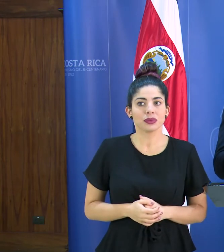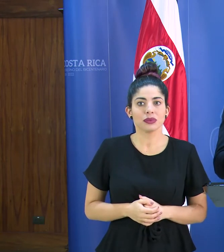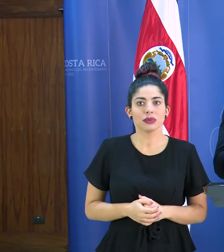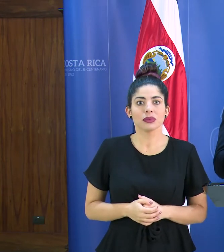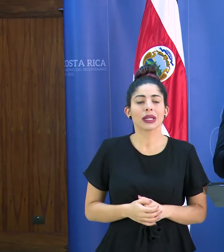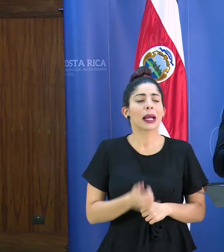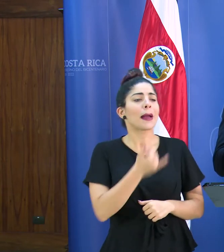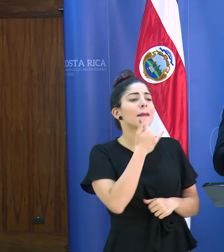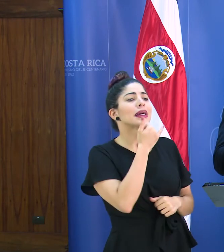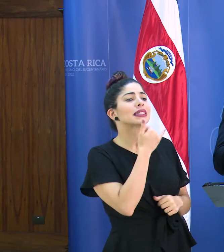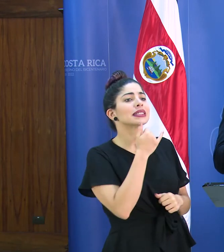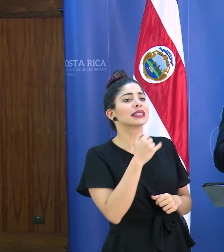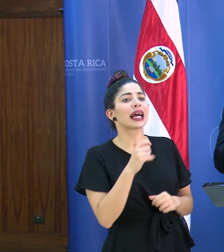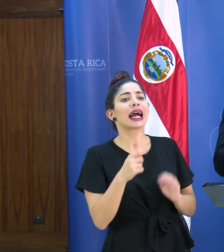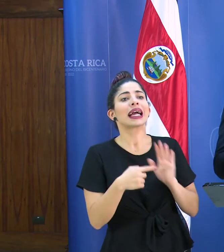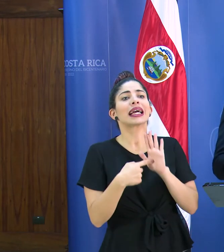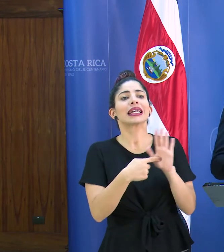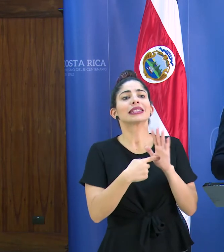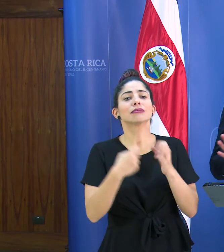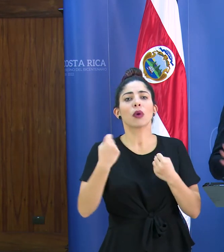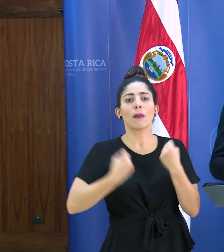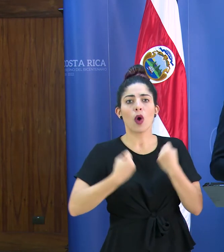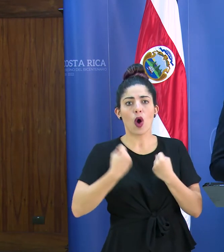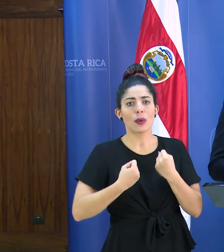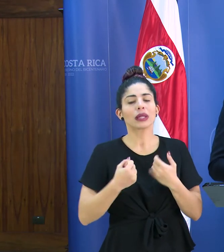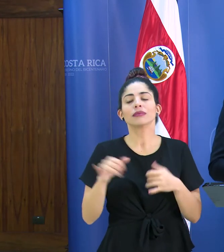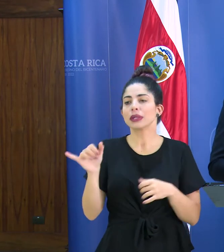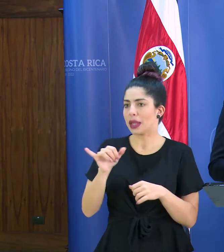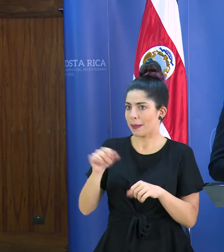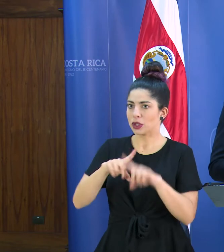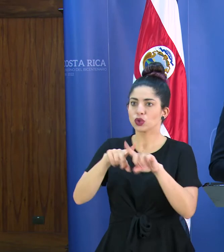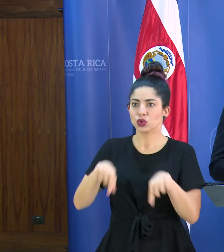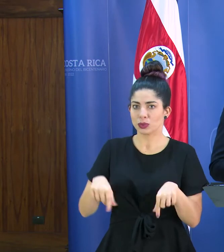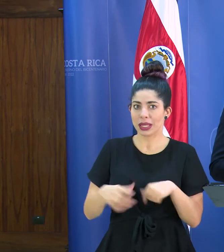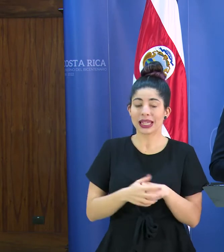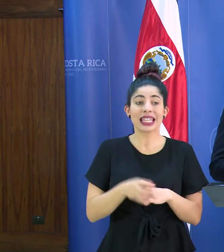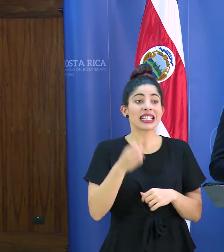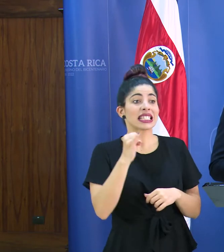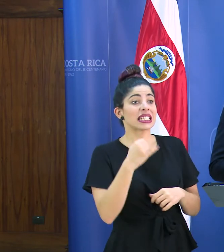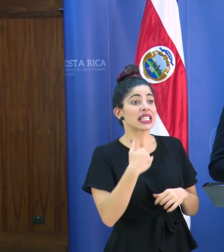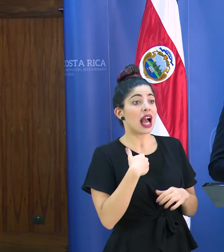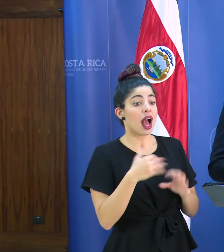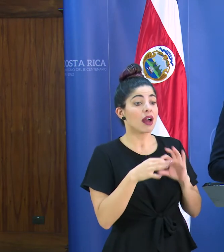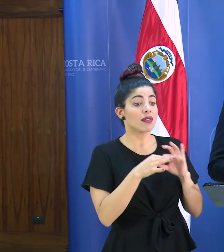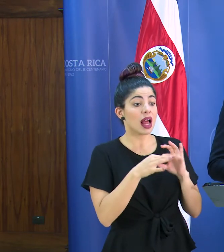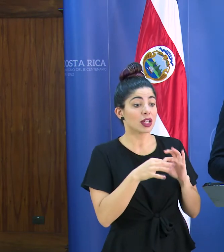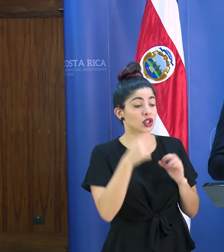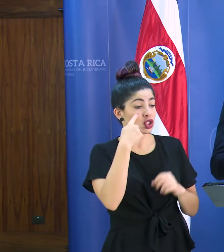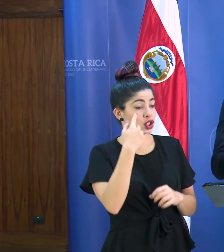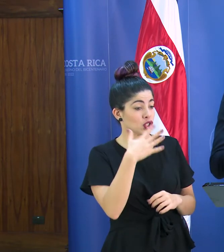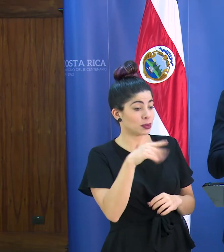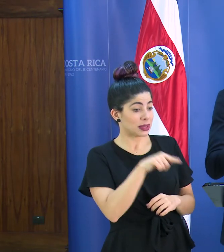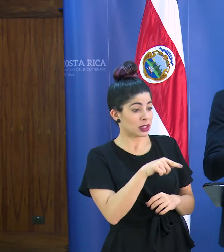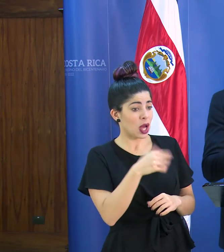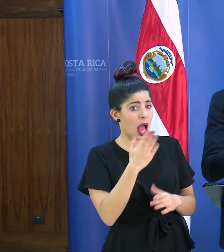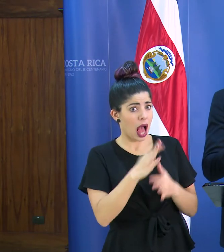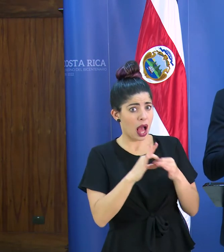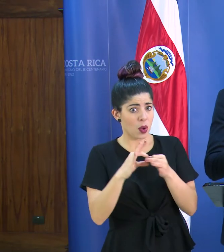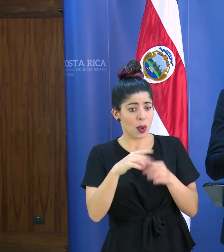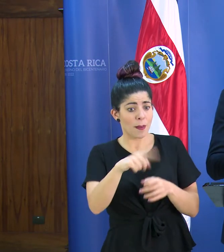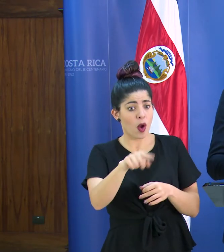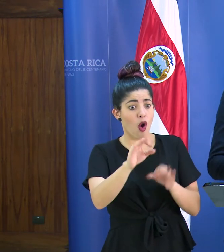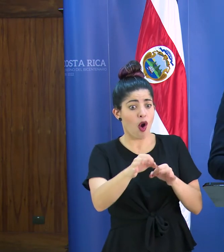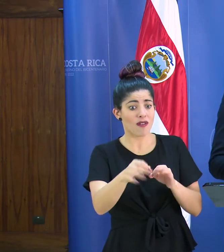¿qué pasa con el móvil por ejemplo también se suspende? también se suspende y si tiene relación los casos sospechosos con los